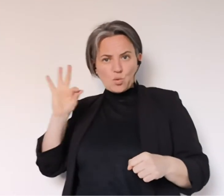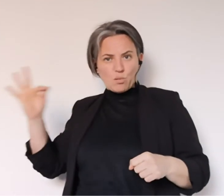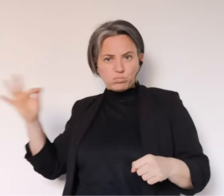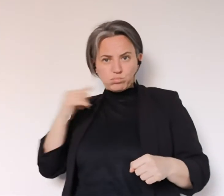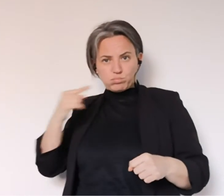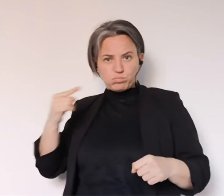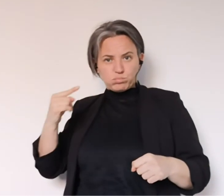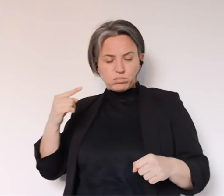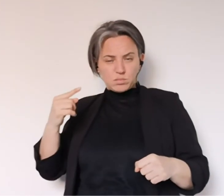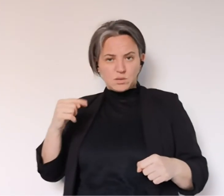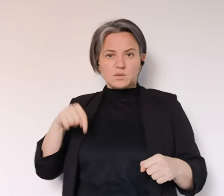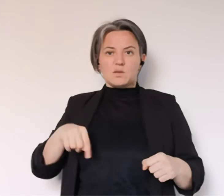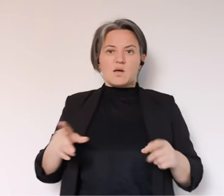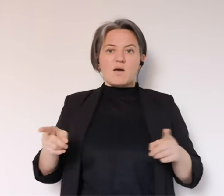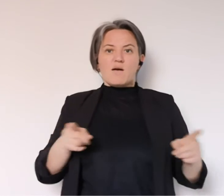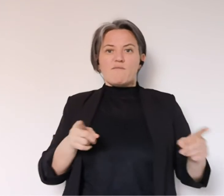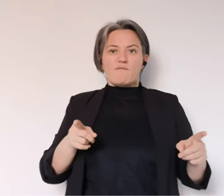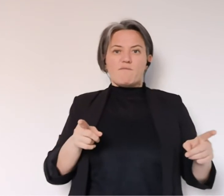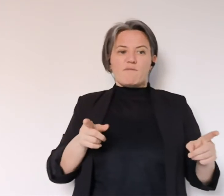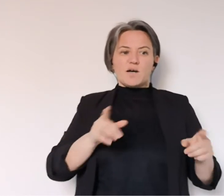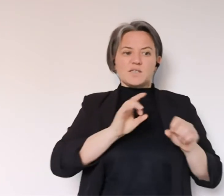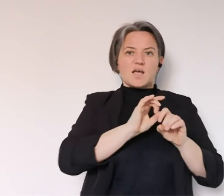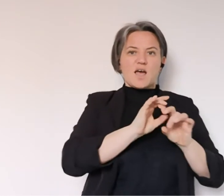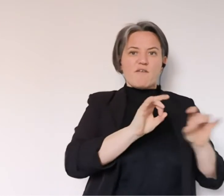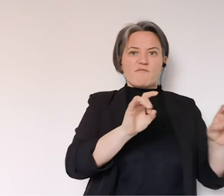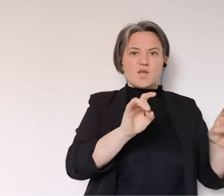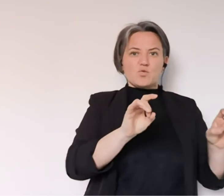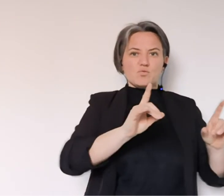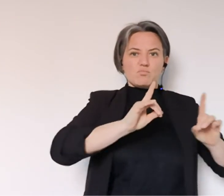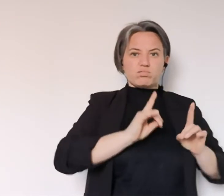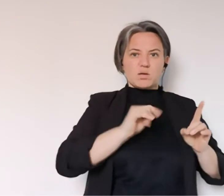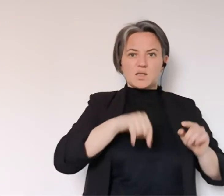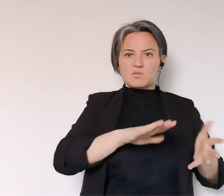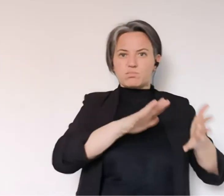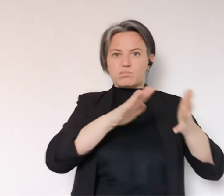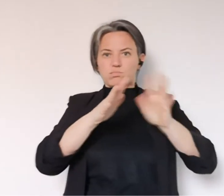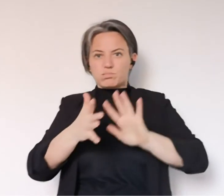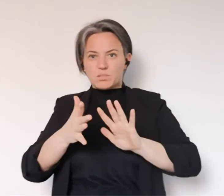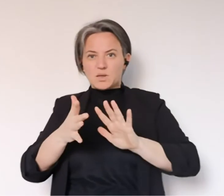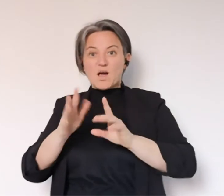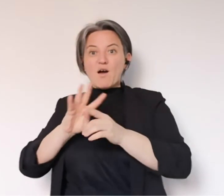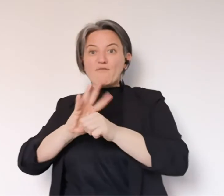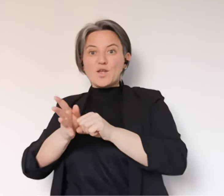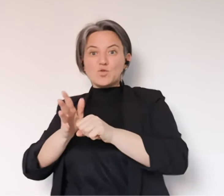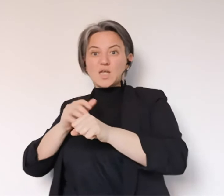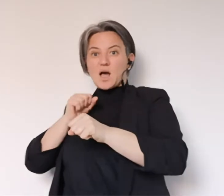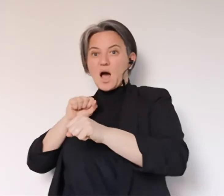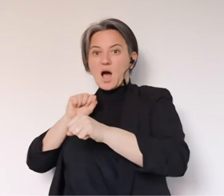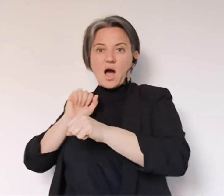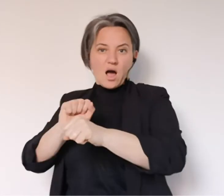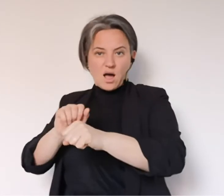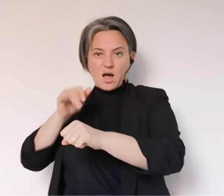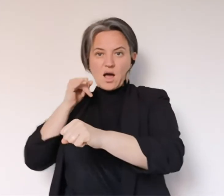termini utilizzati dal commissario Venturi che ha detto siamo passati alla fase in cui ci difendevamo dal virus, andiamo ad